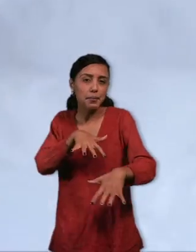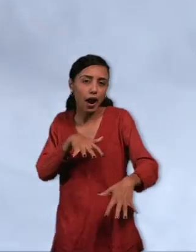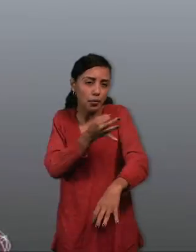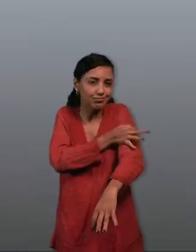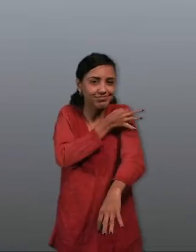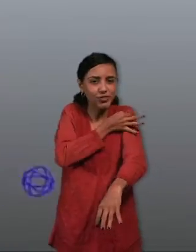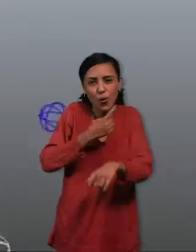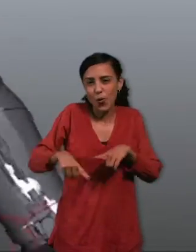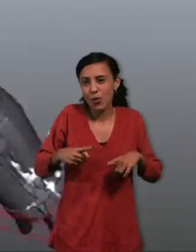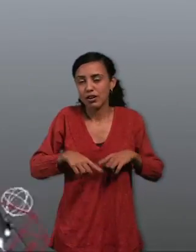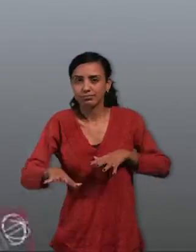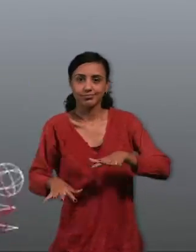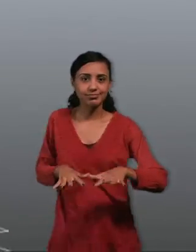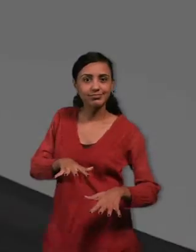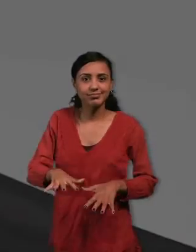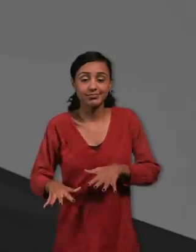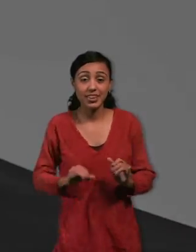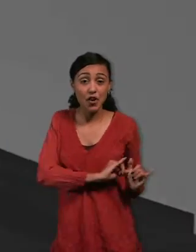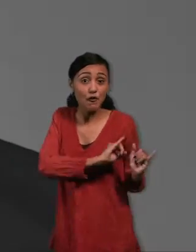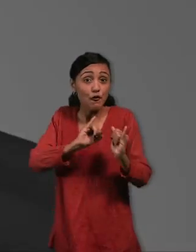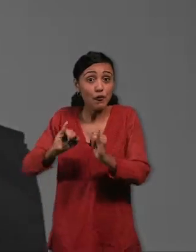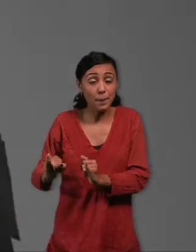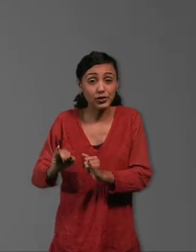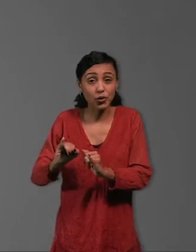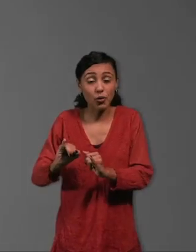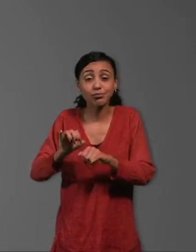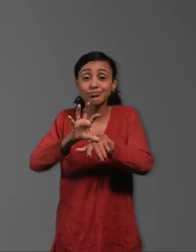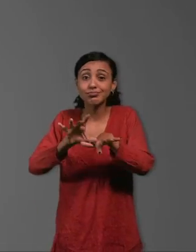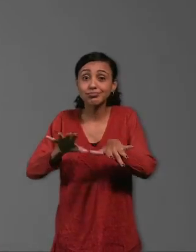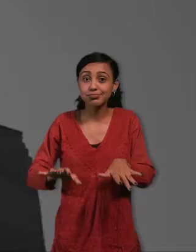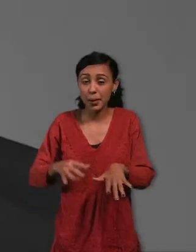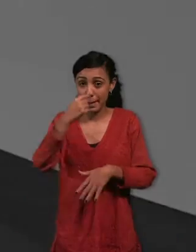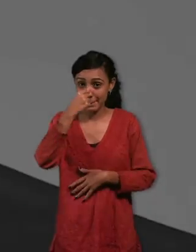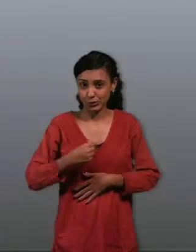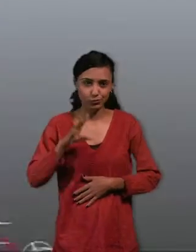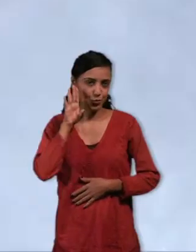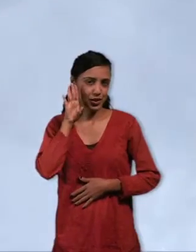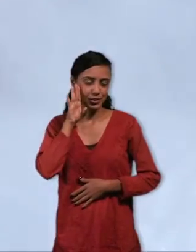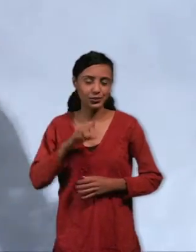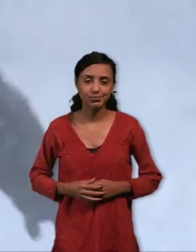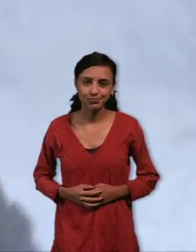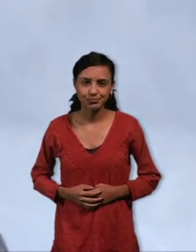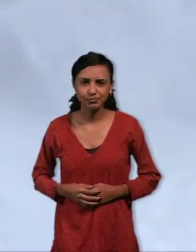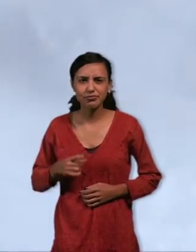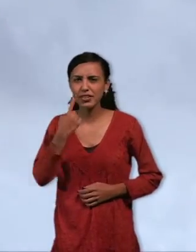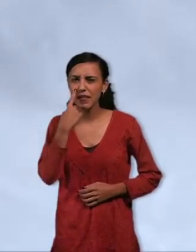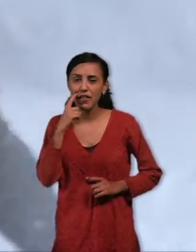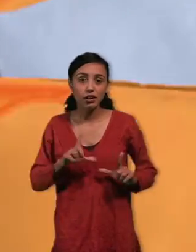Información que se traslada al modelo digital del personaje animado, generando imágenes de gran realismo.